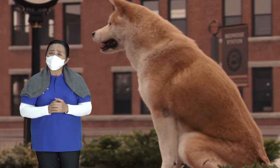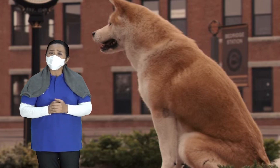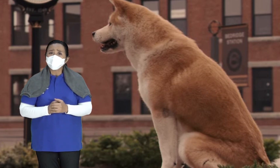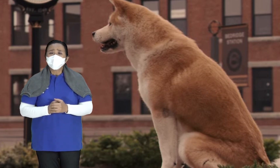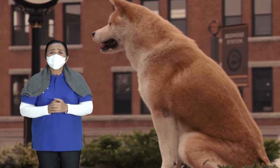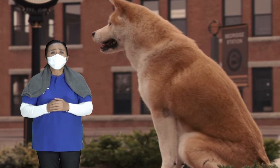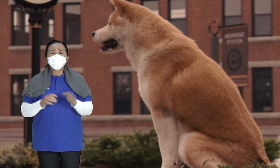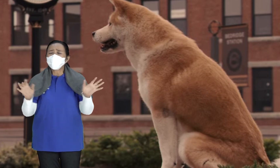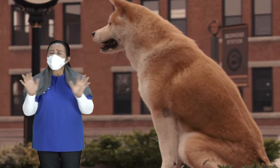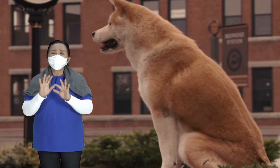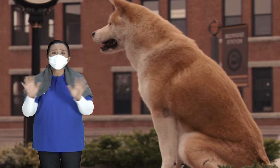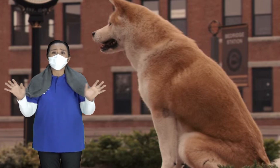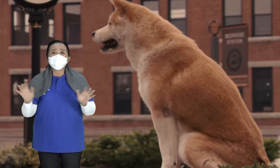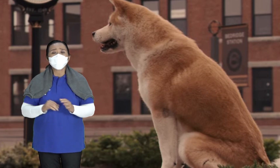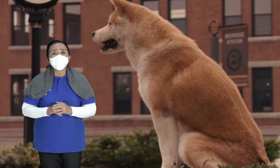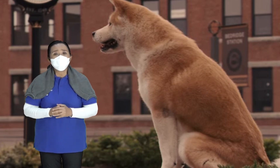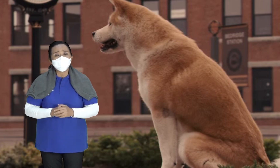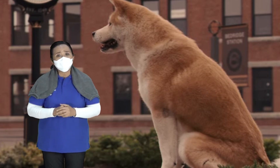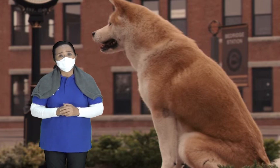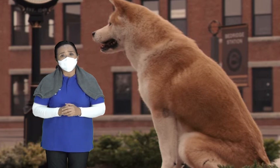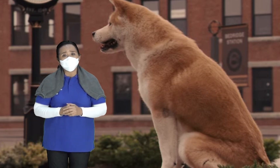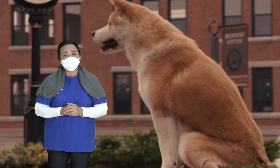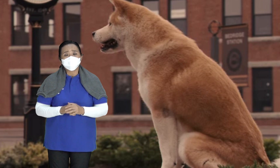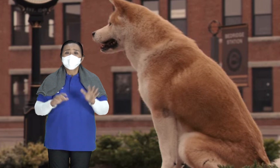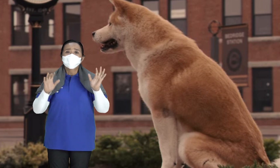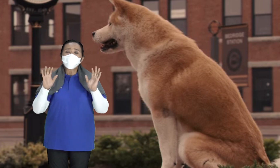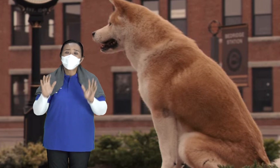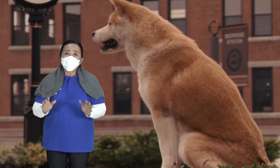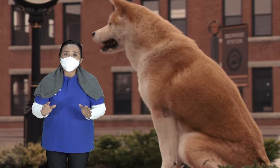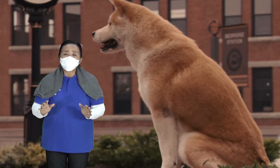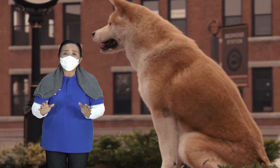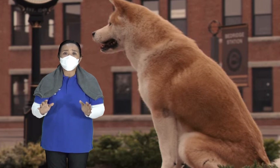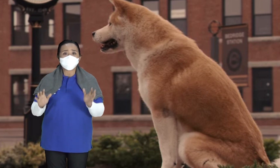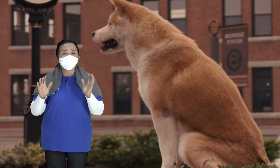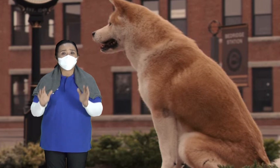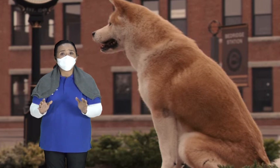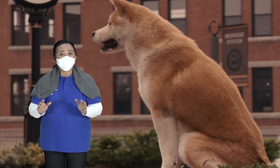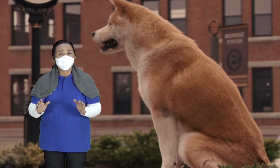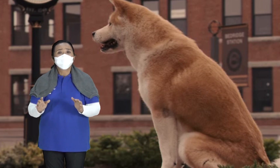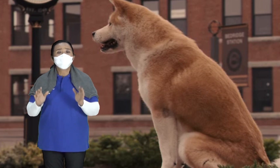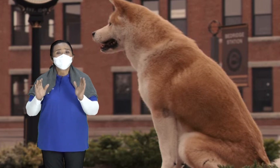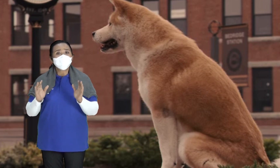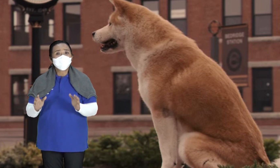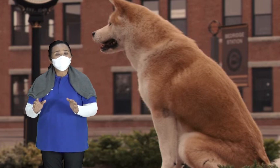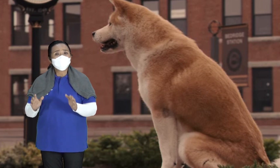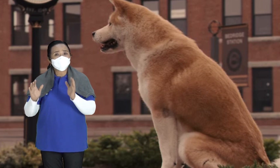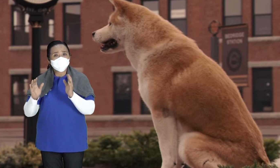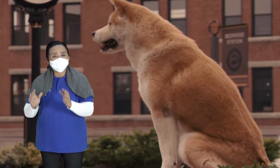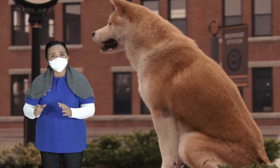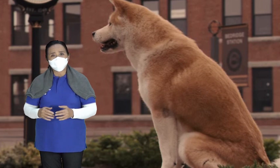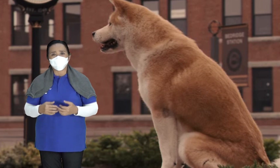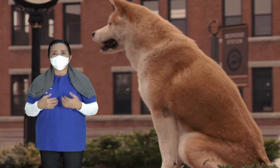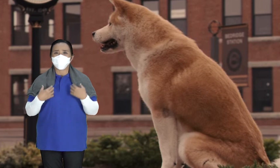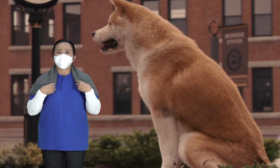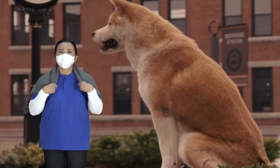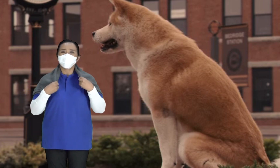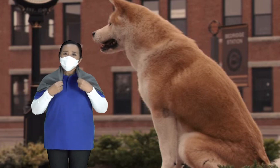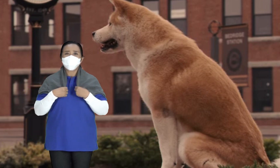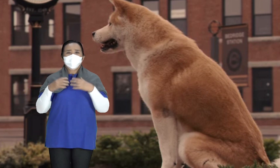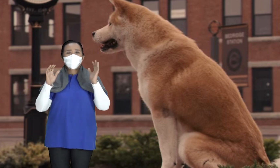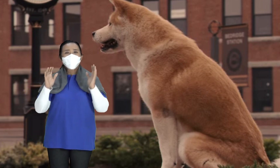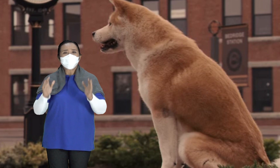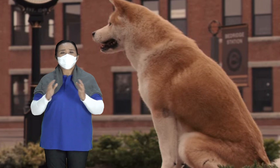tuannya Tapi tuannya Tak pernah kembali lagi Sampai akhirnya Hachiko Meninggal di stasiun itu